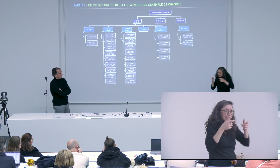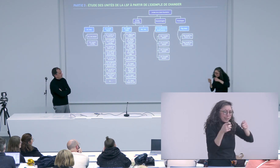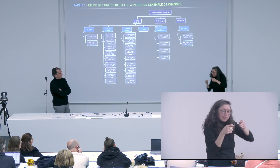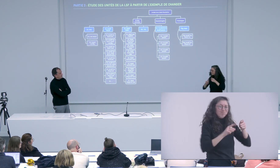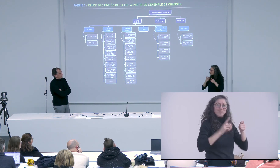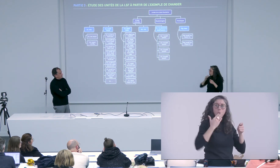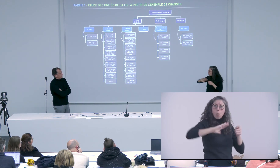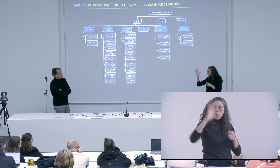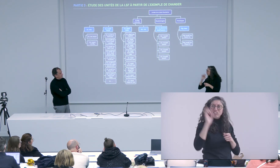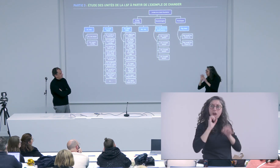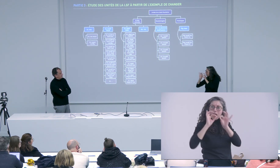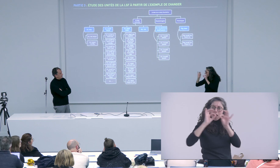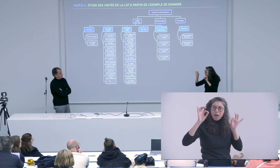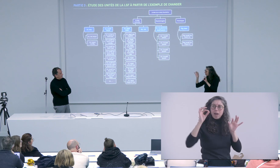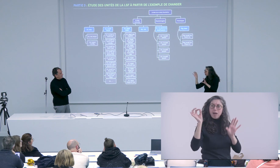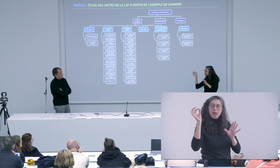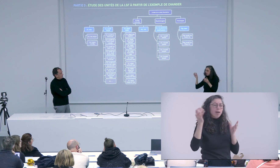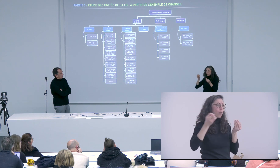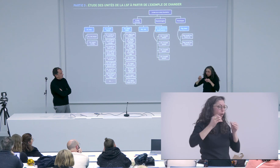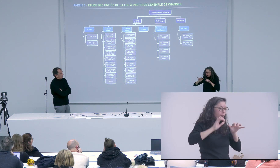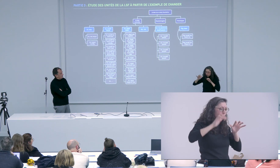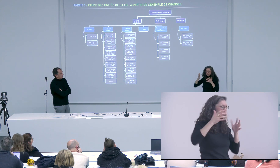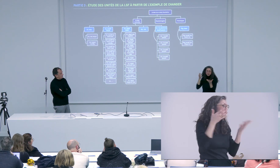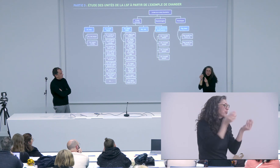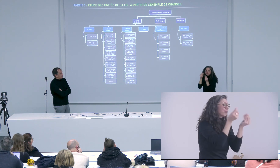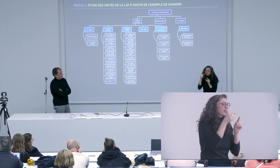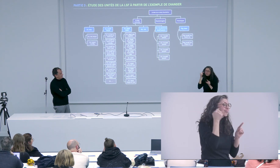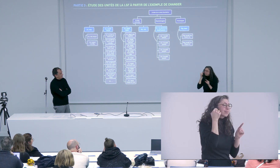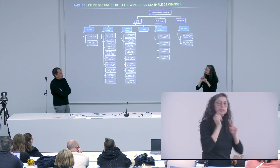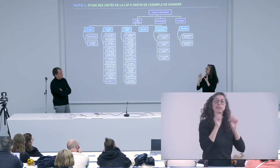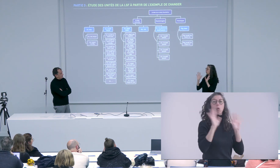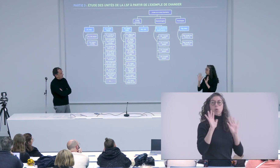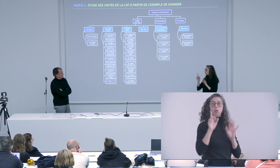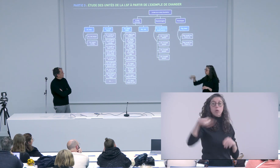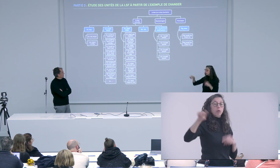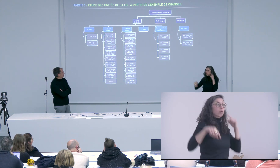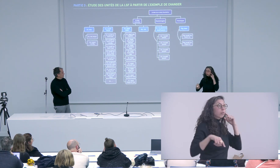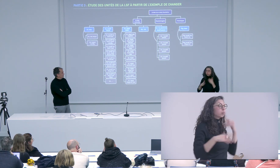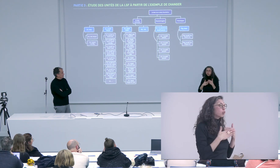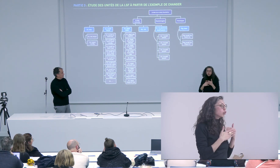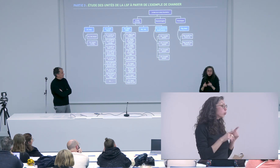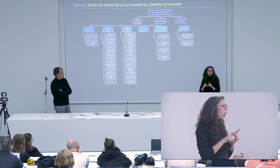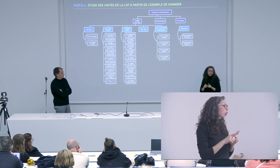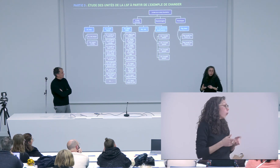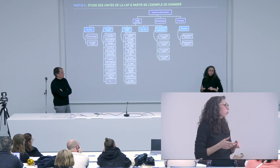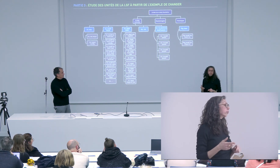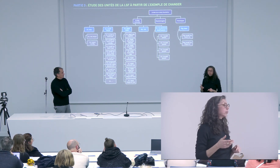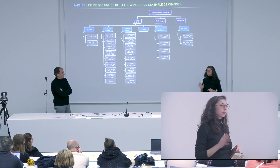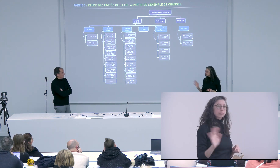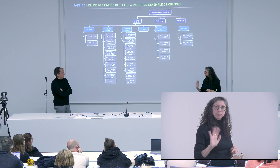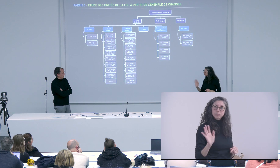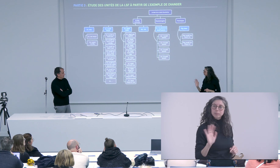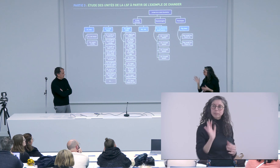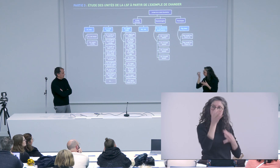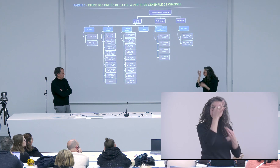de musique des variations qui vont se poser et je ne sais pas vraiment les gens vont trouver des variations différentes alors